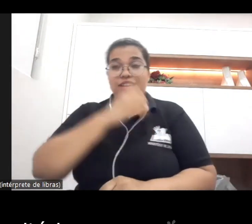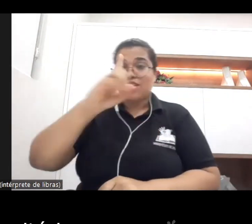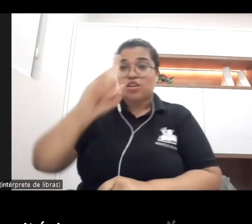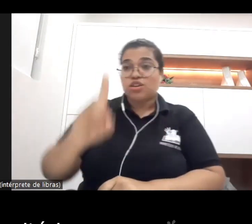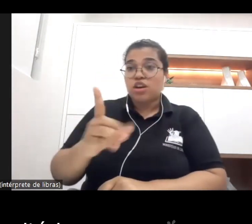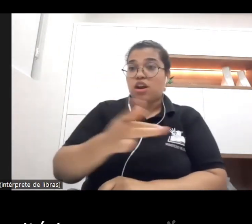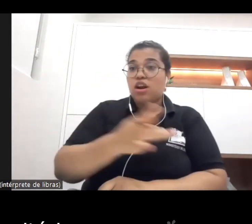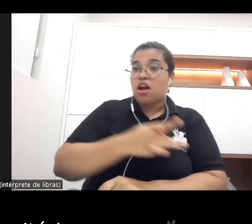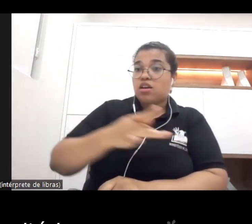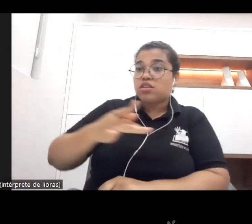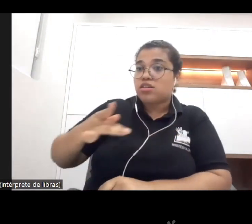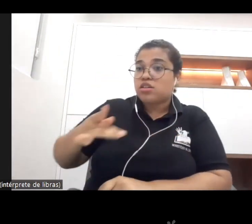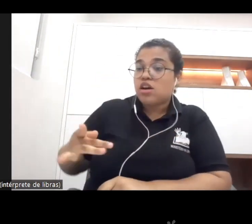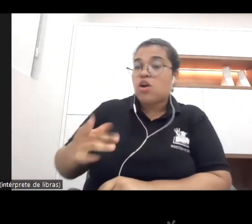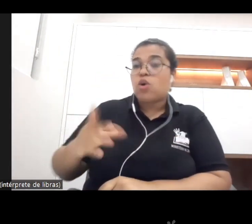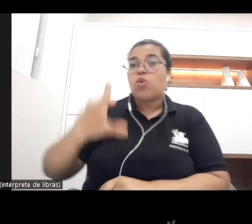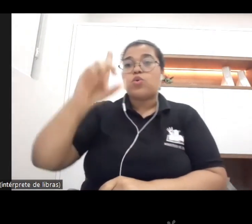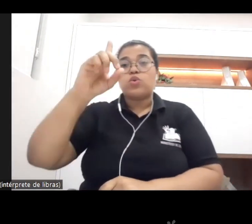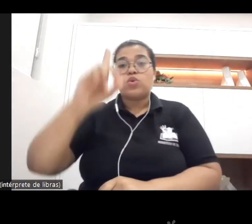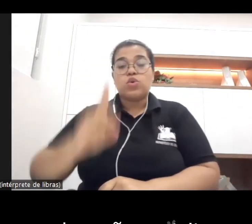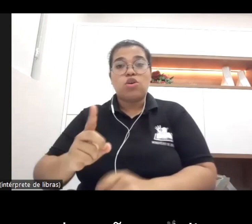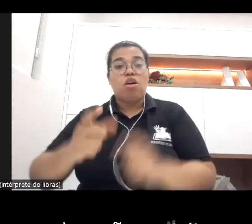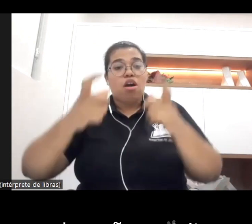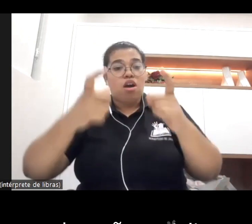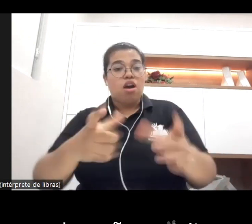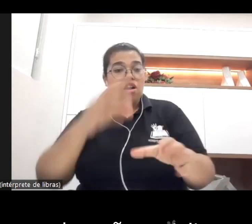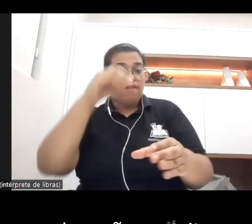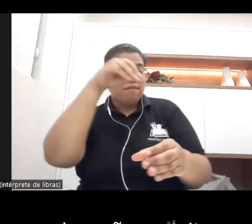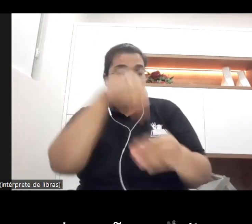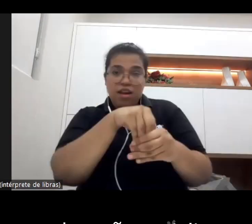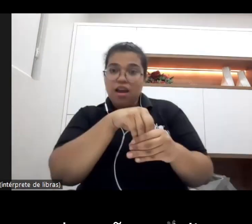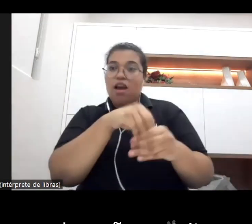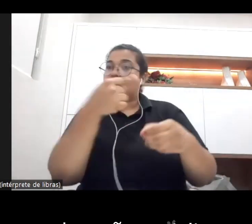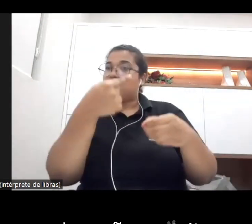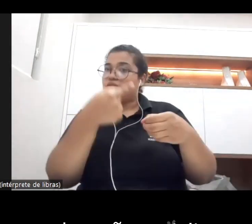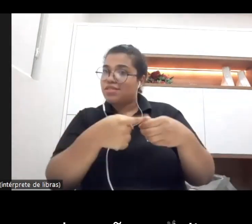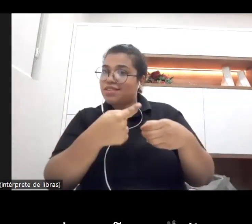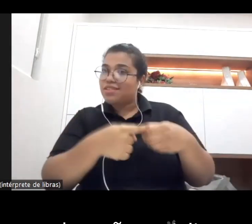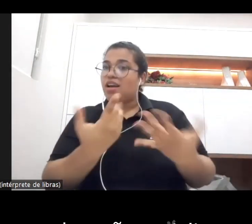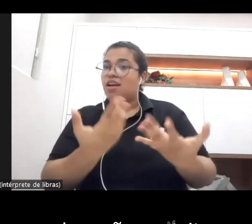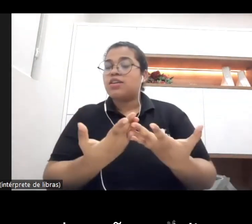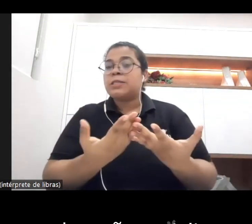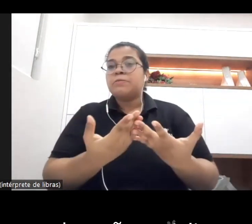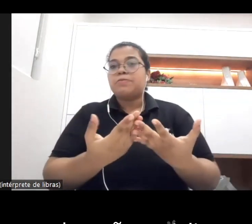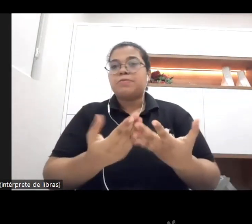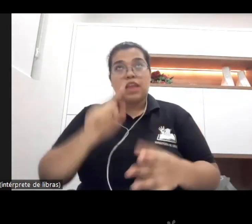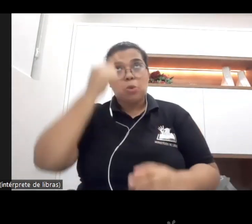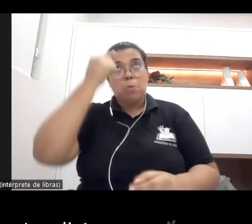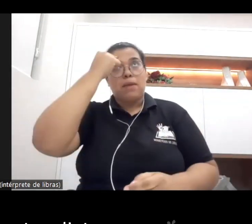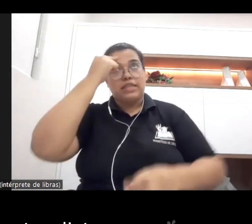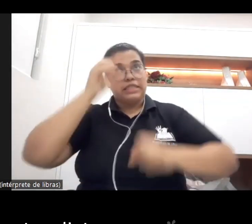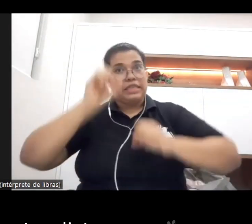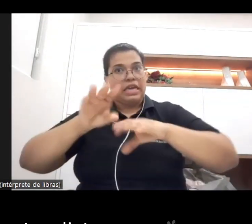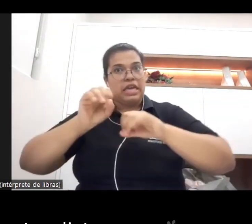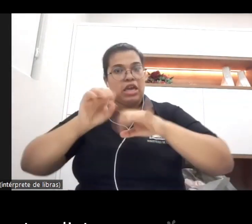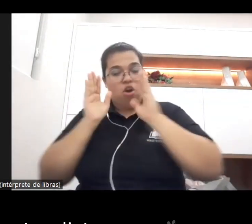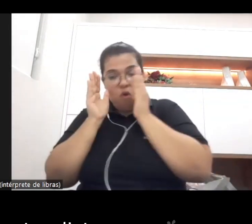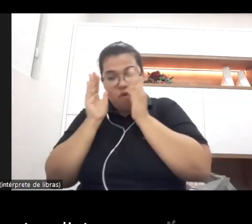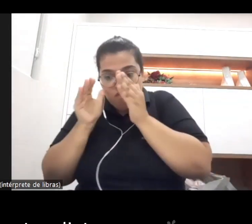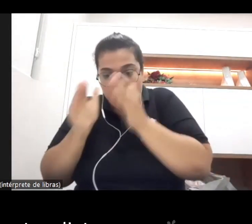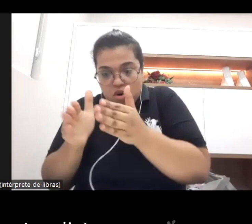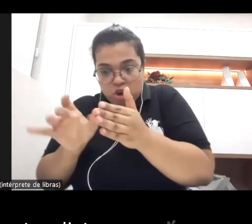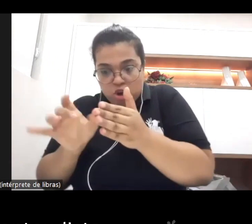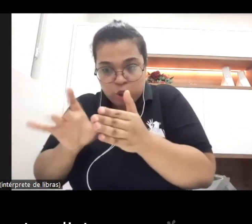ao território à cidade então nós não podemos pensar a educação restrita a um processo